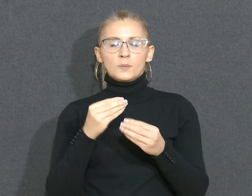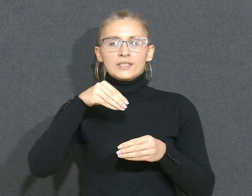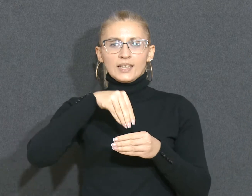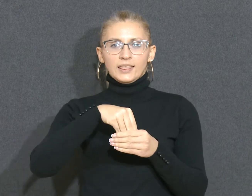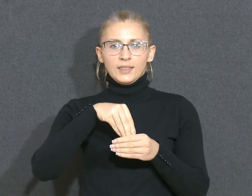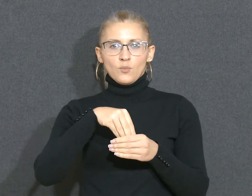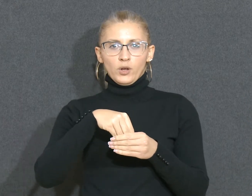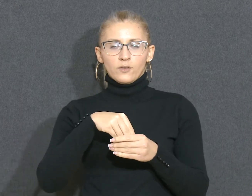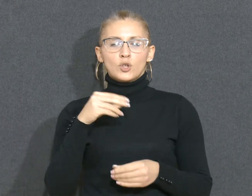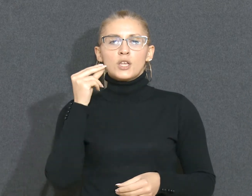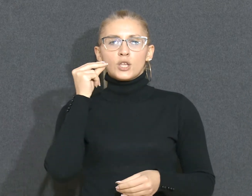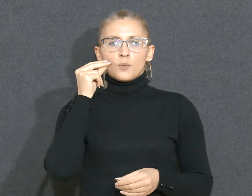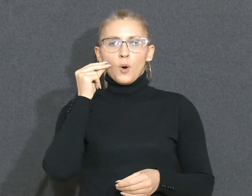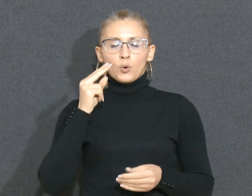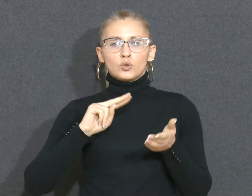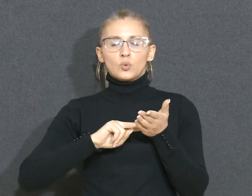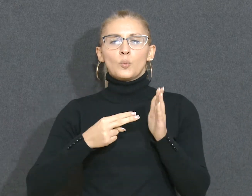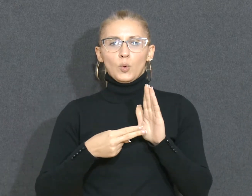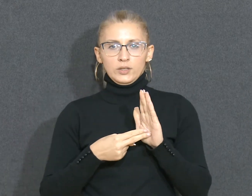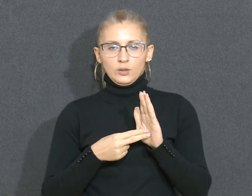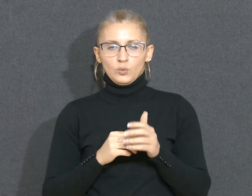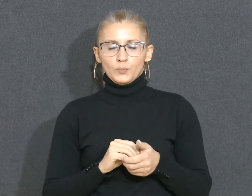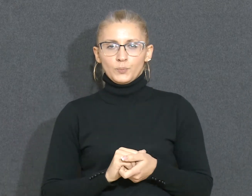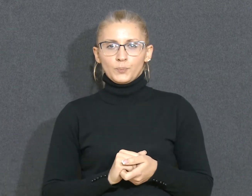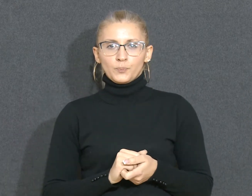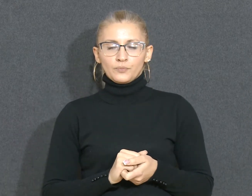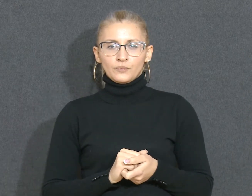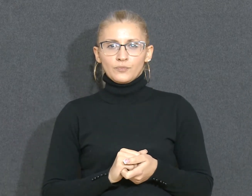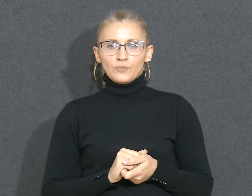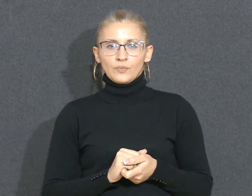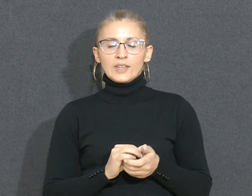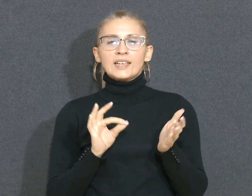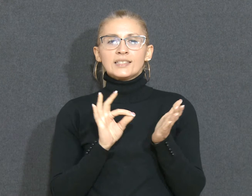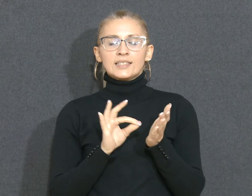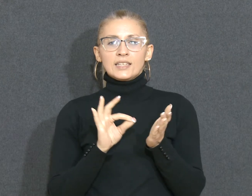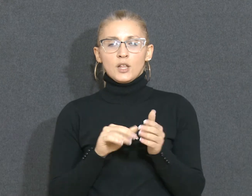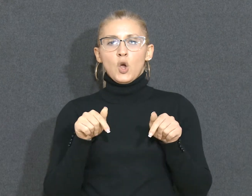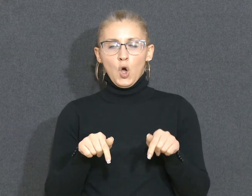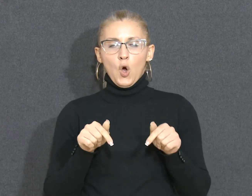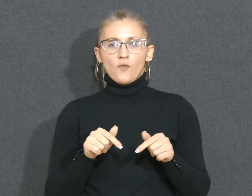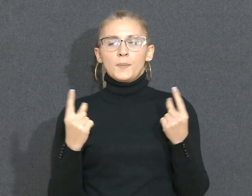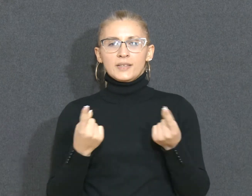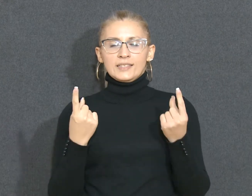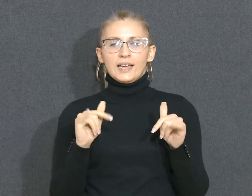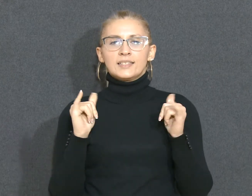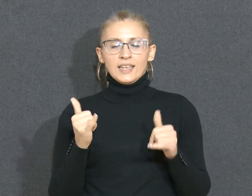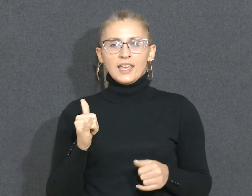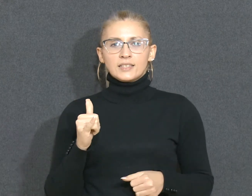i populacionu politiku. Cilj prezentacije je upoznavanje sa problemima